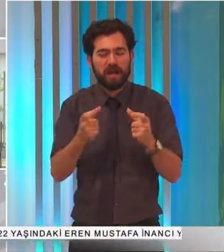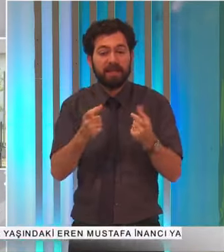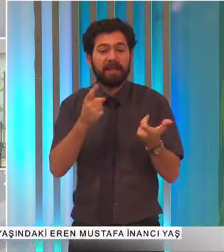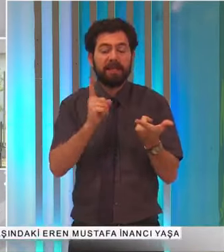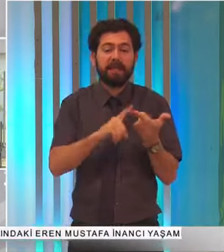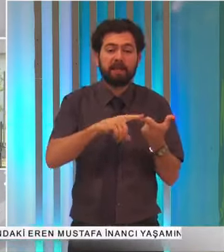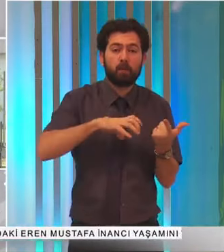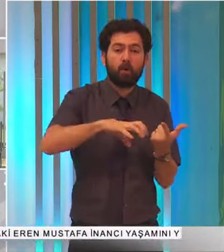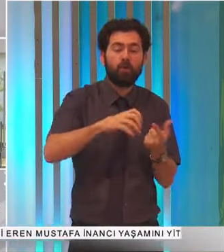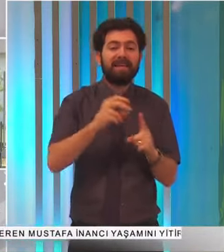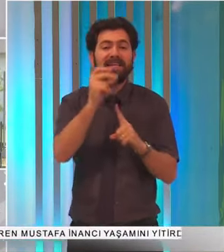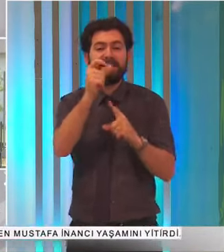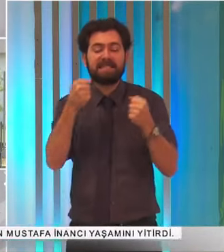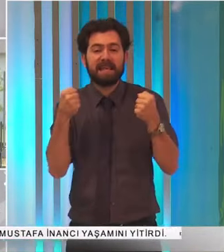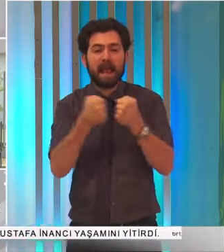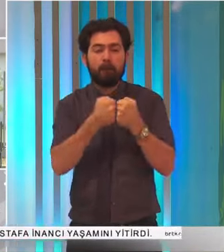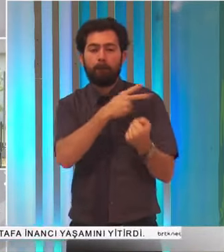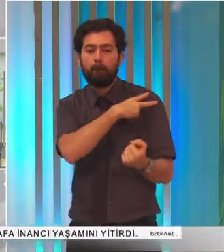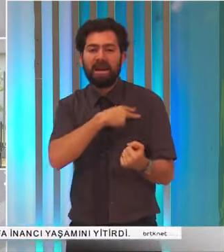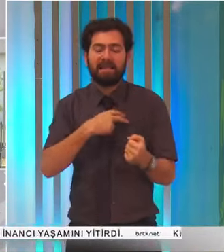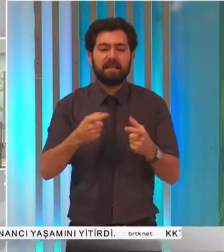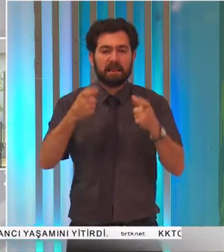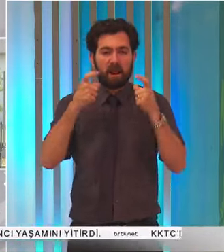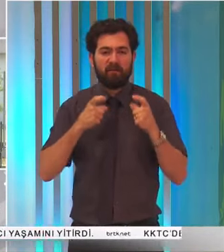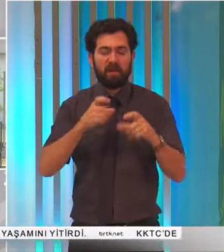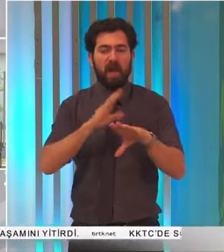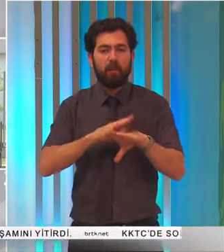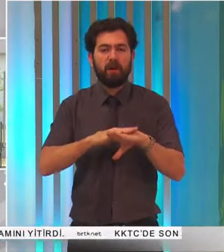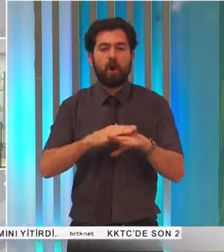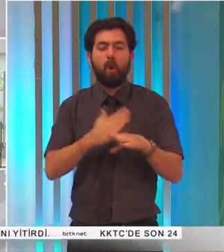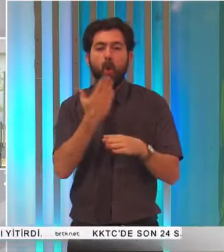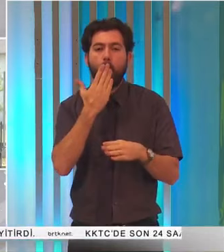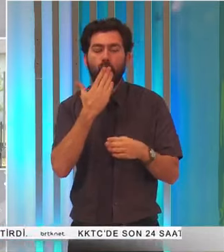Belediyesi tarafından yapılarak okula teslim edilecek.